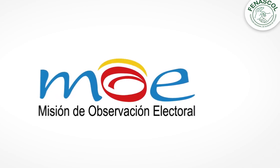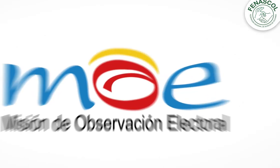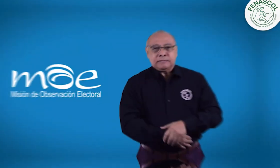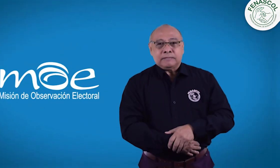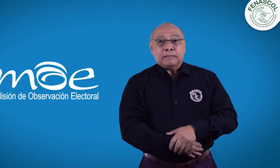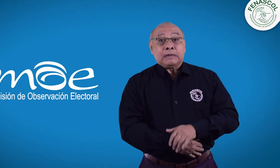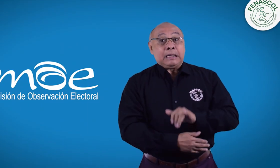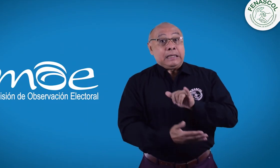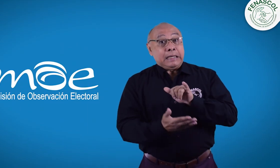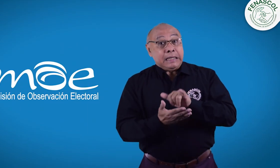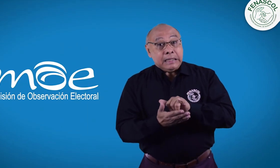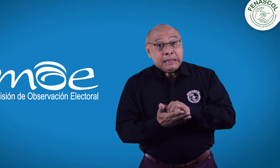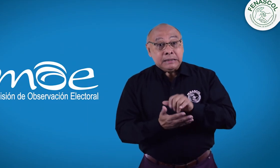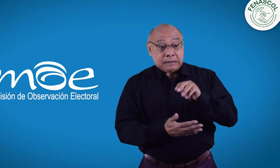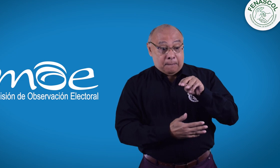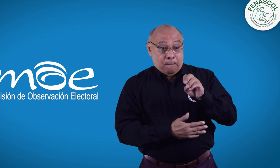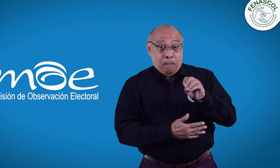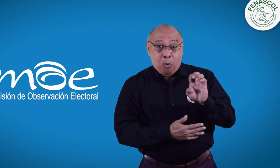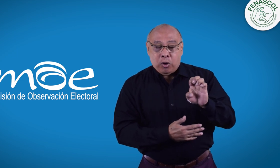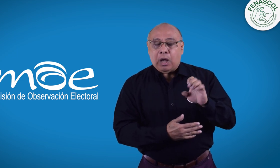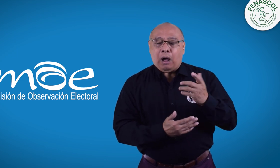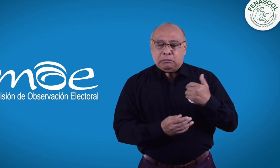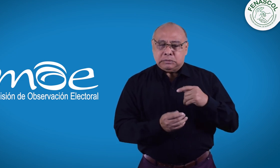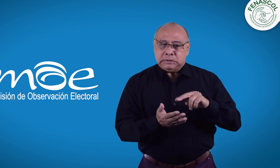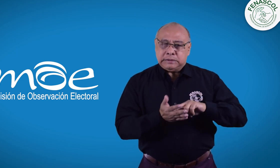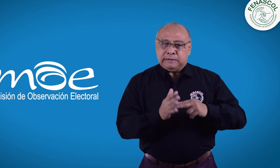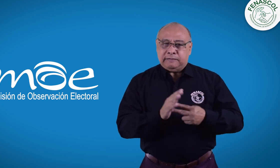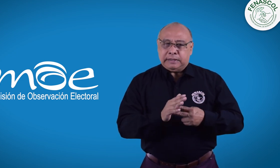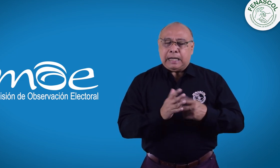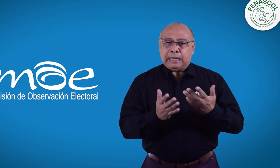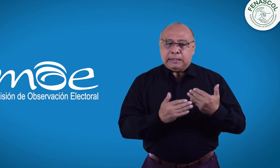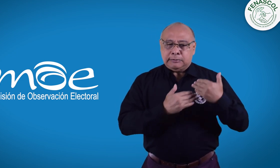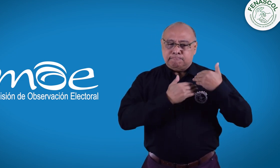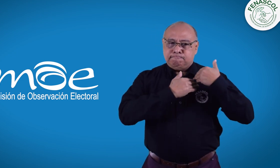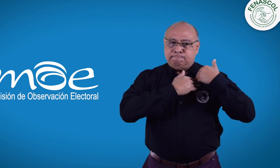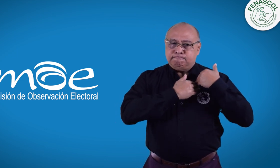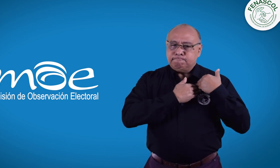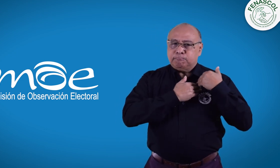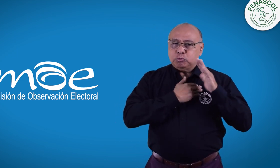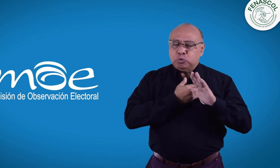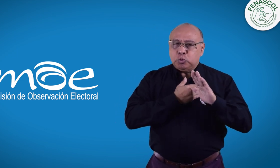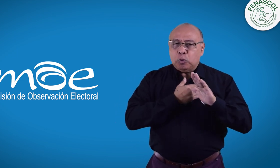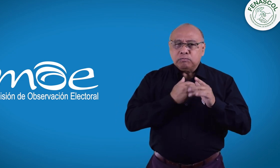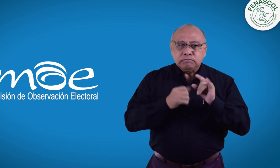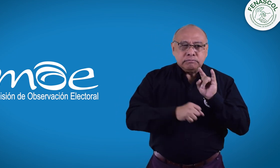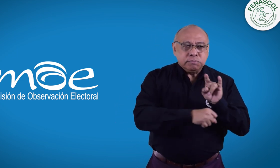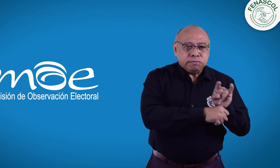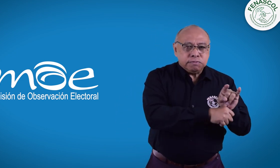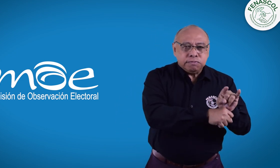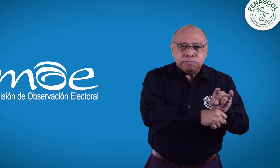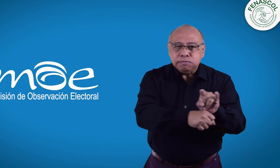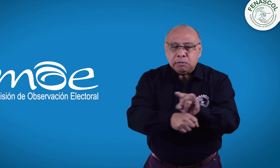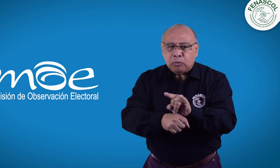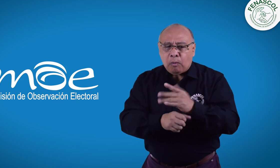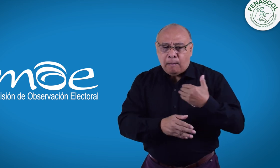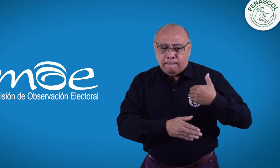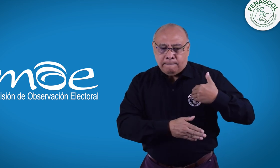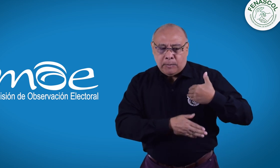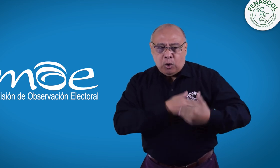La MOE es la Misión de Observación Electoral. Es la entidad que se encarga de vigilar los procesos electorales, como los